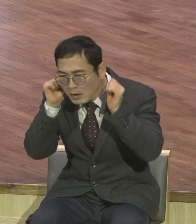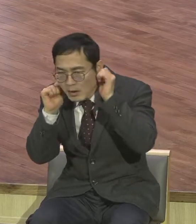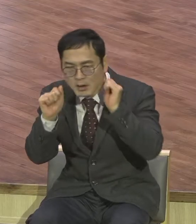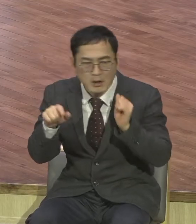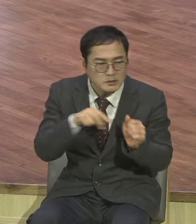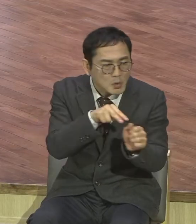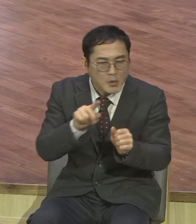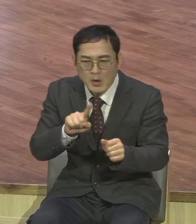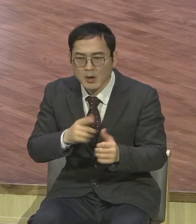있습니다